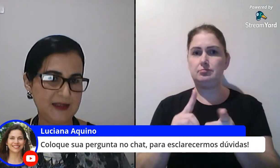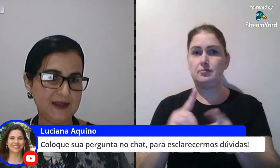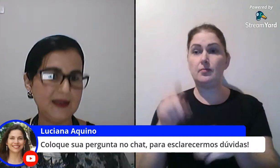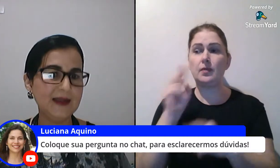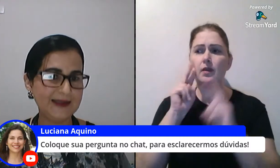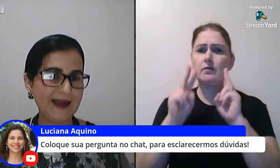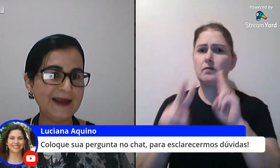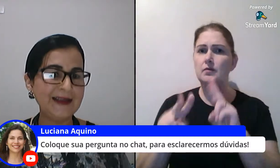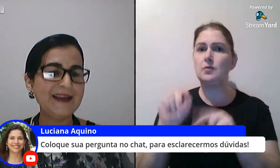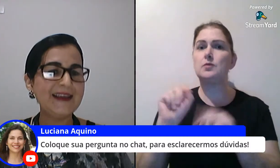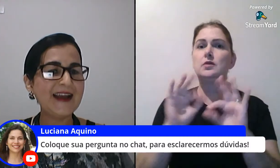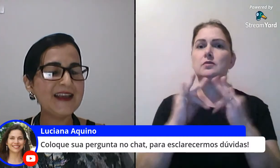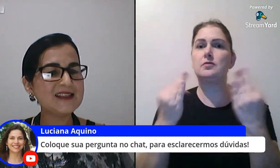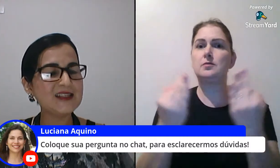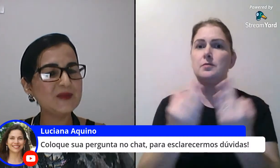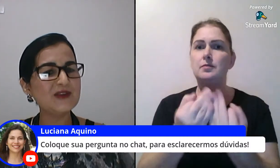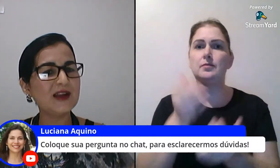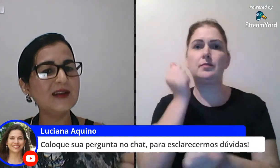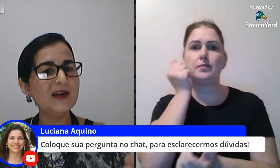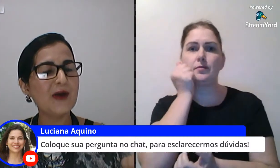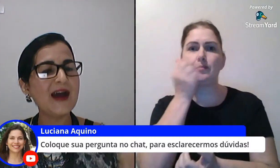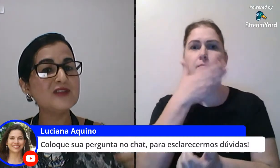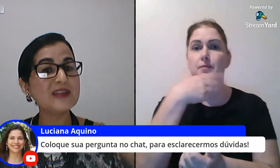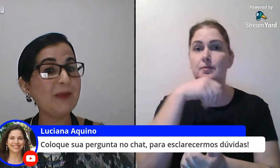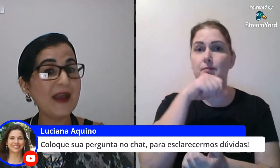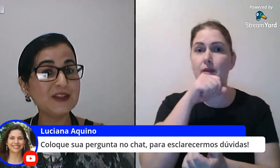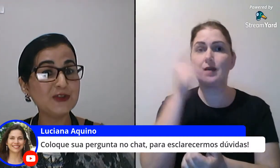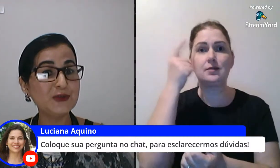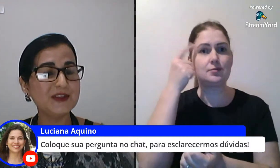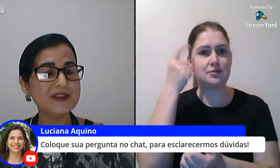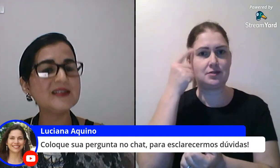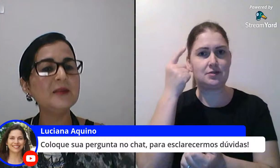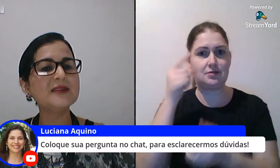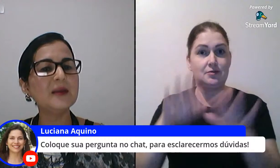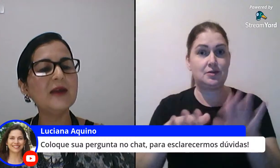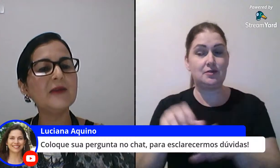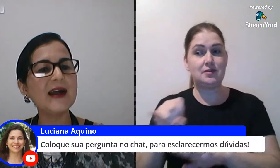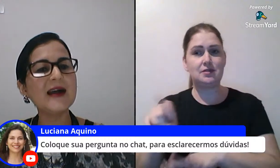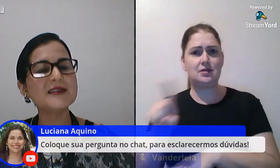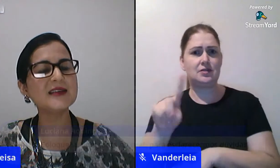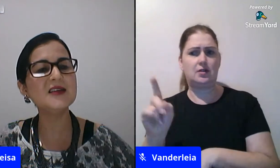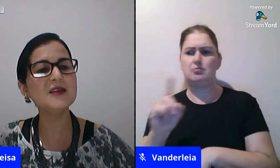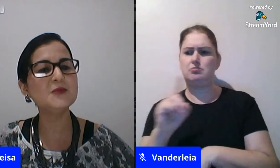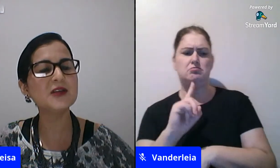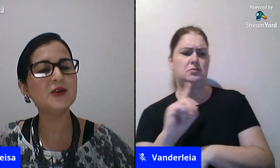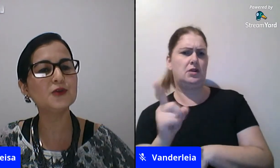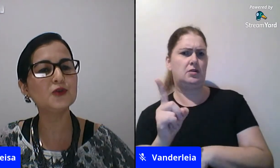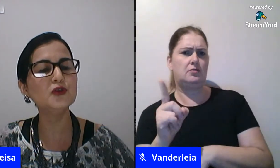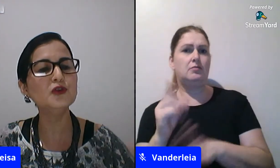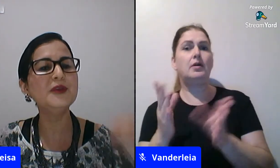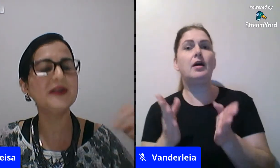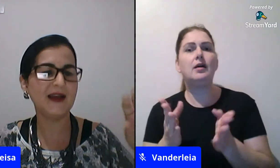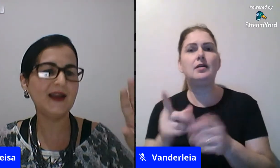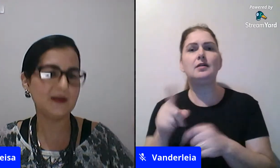familiares tá e aí se as mães falam não aí você pede ajuda vocês também trabalham em casa aí buscando YouTube é claro